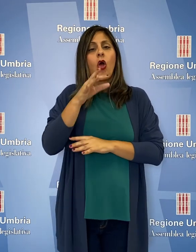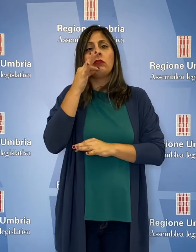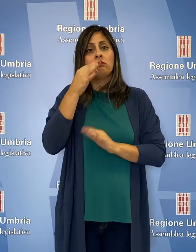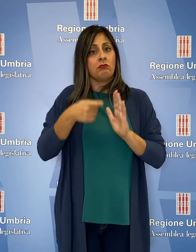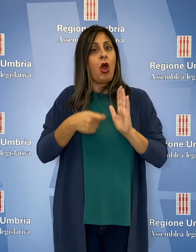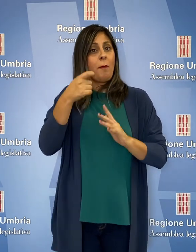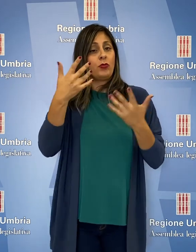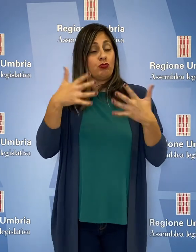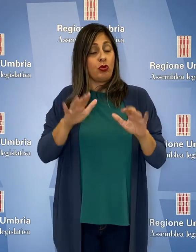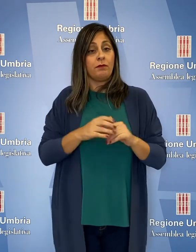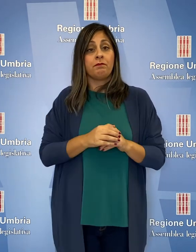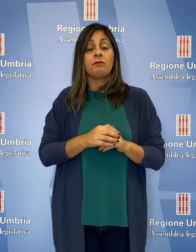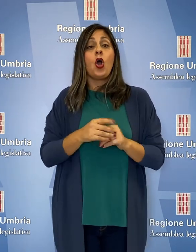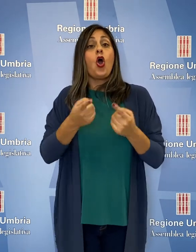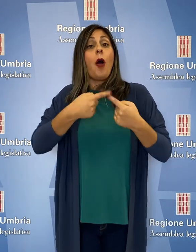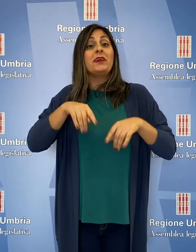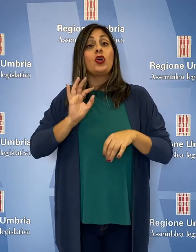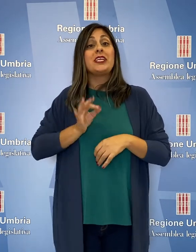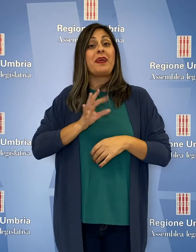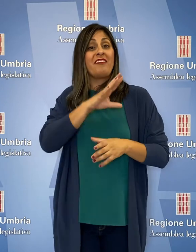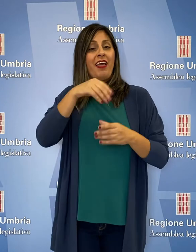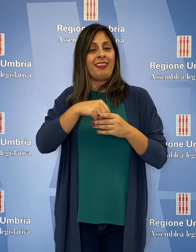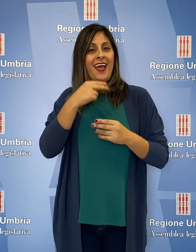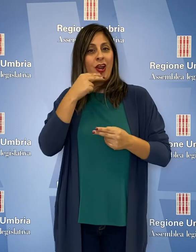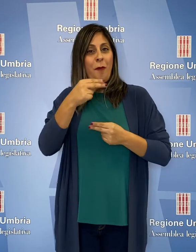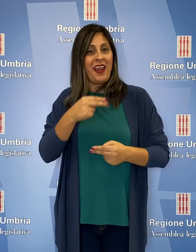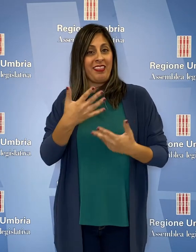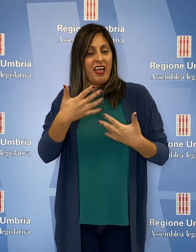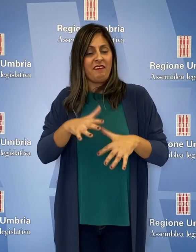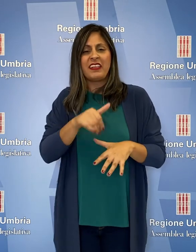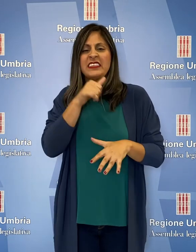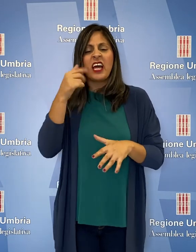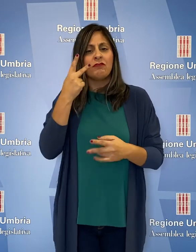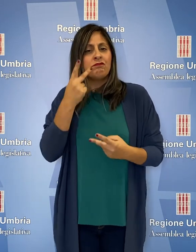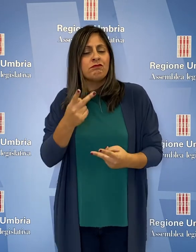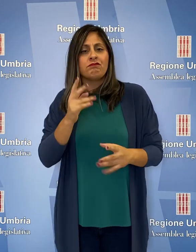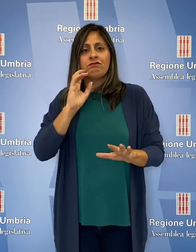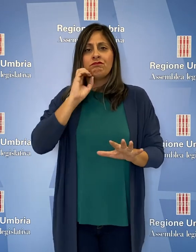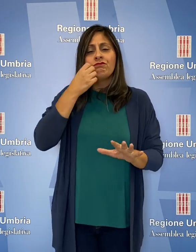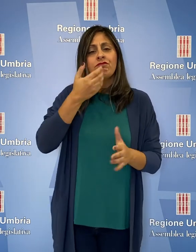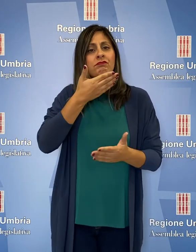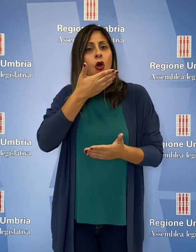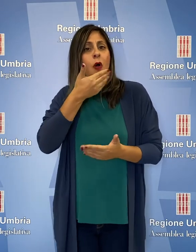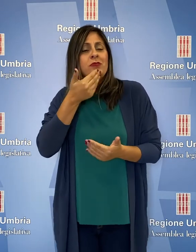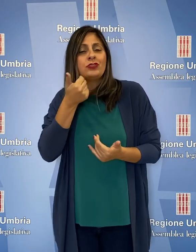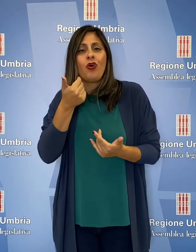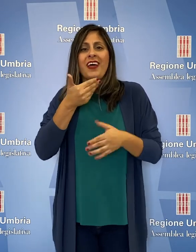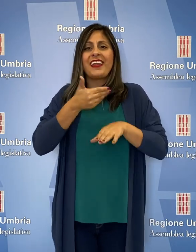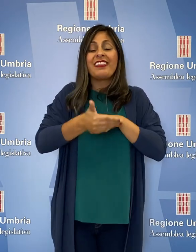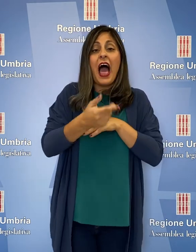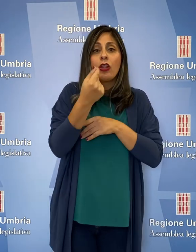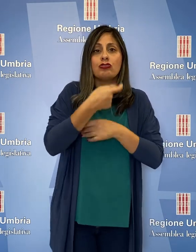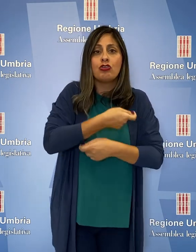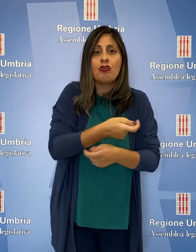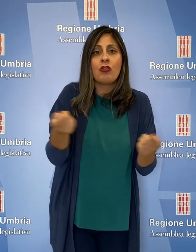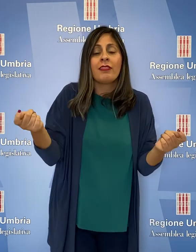È stata nominata una commissione ispettiva interna per accertare eventuali anomalie, omissioni o ritardi nell'erogazione dei